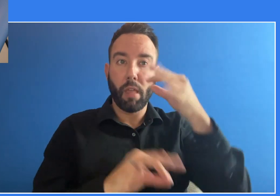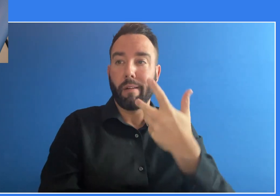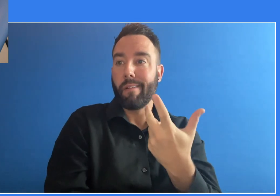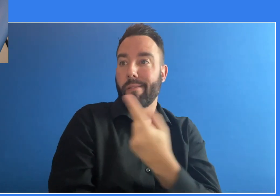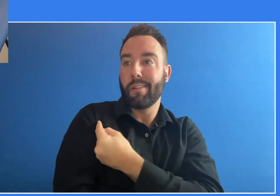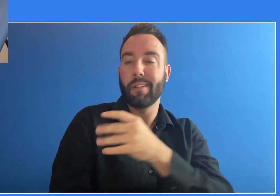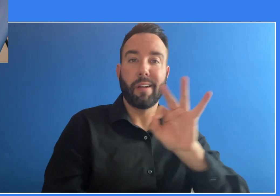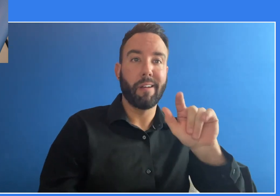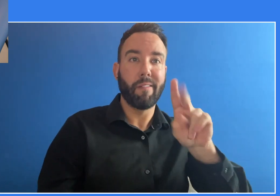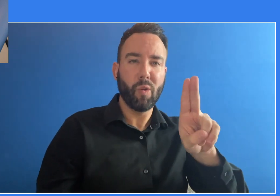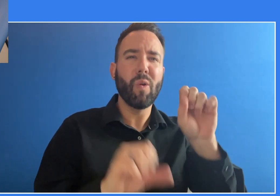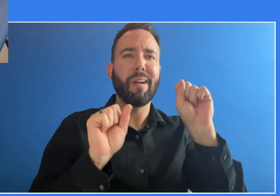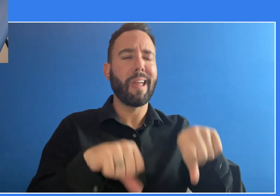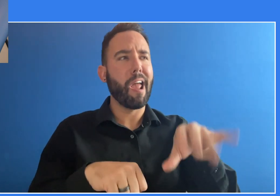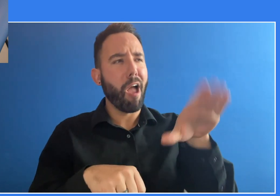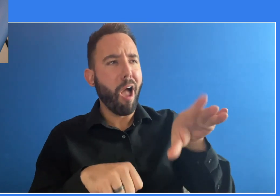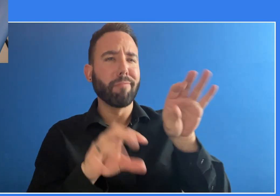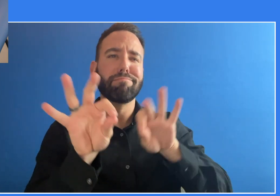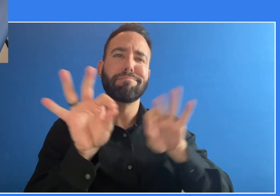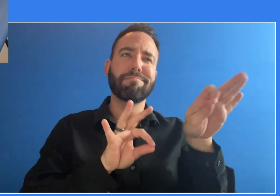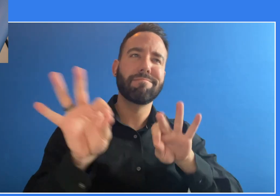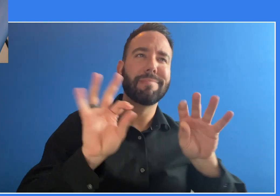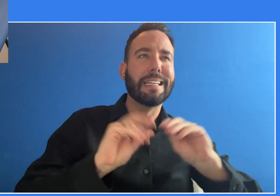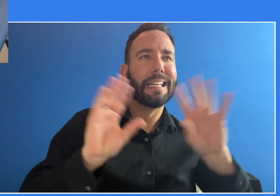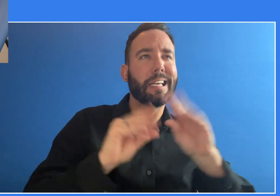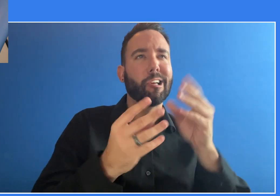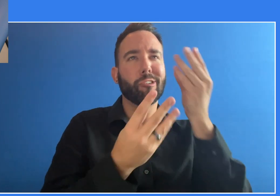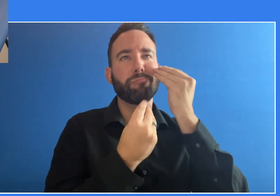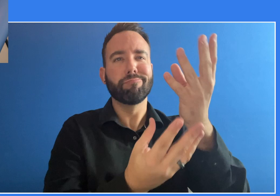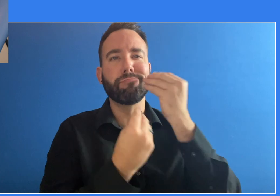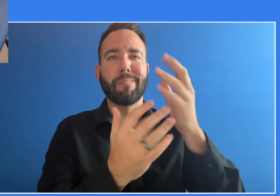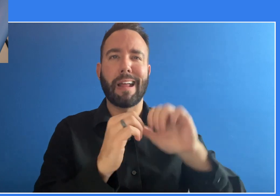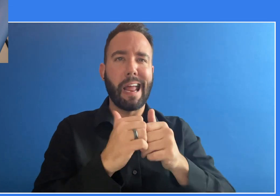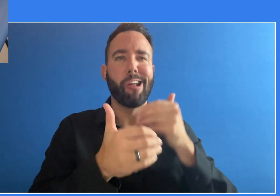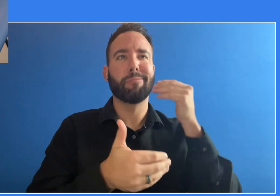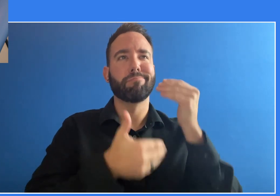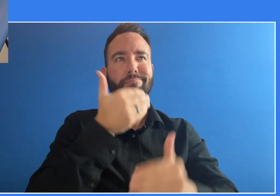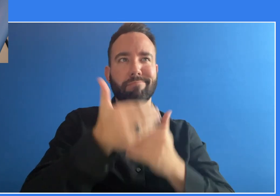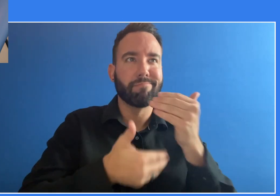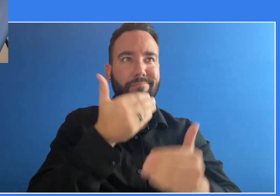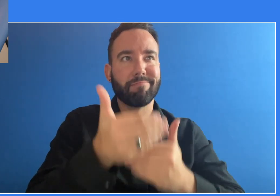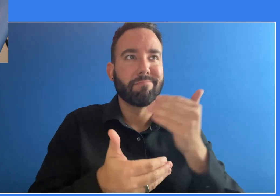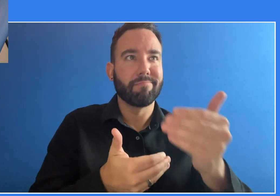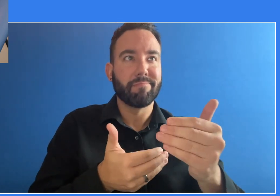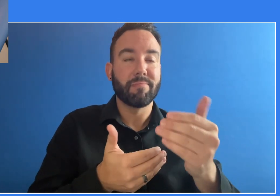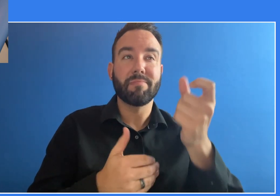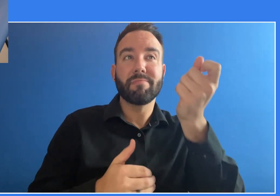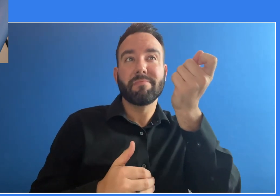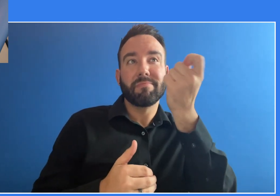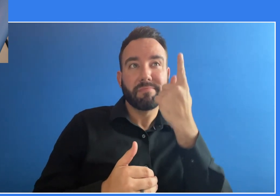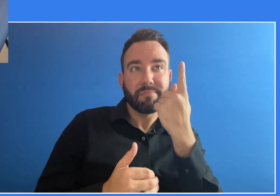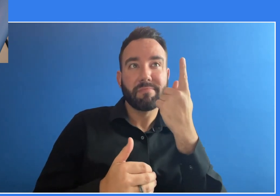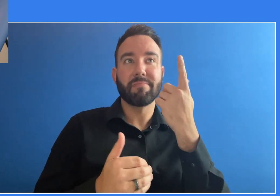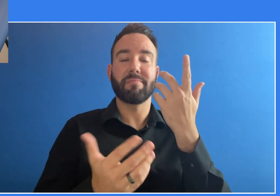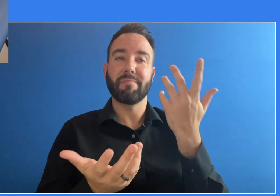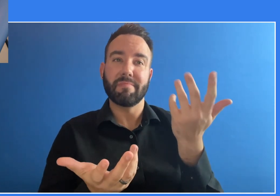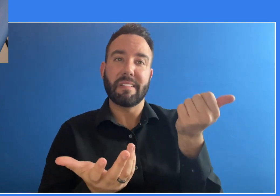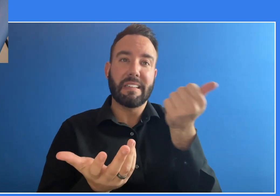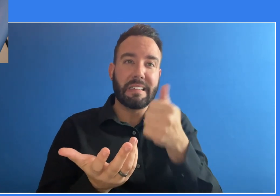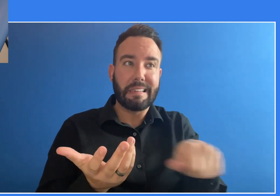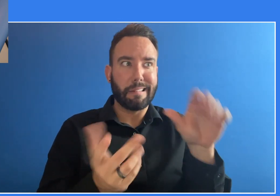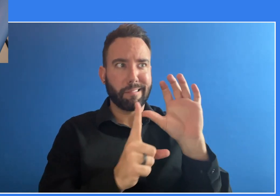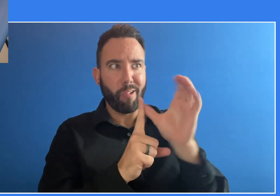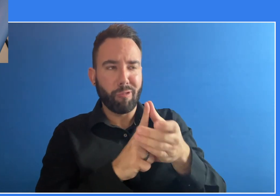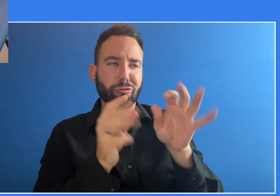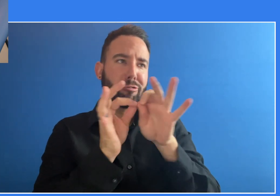manera enfática la vacunación contra la influenza para todas las personas de seis meses o mayores de una manera